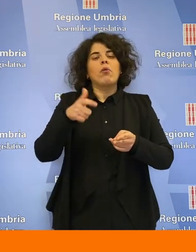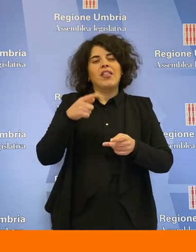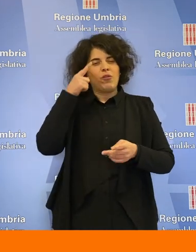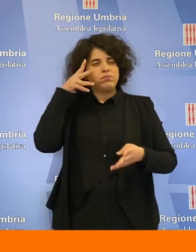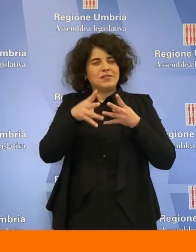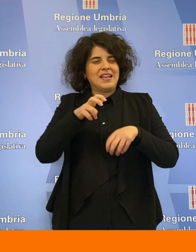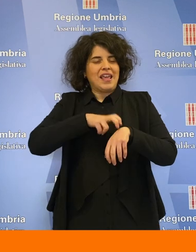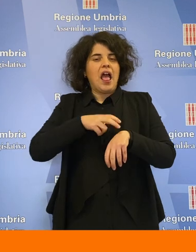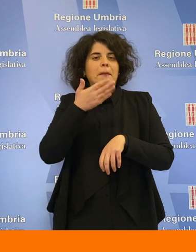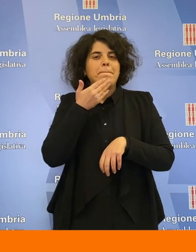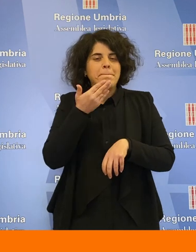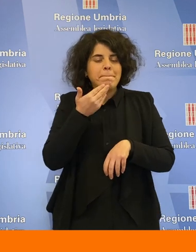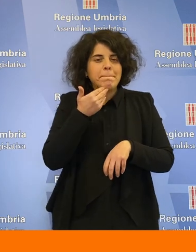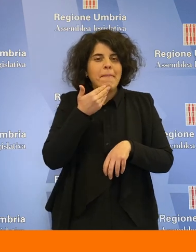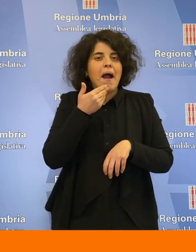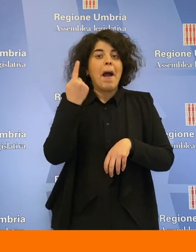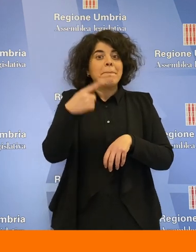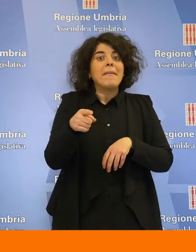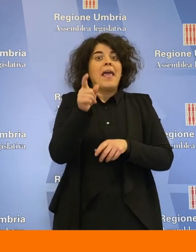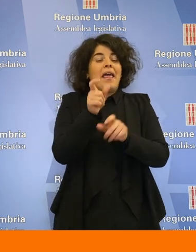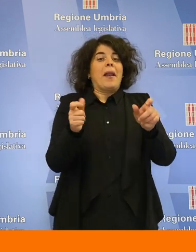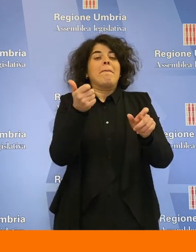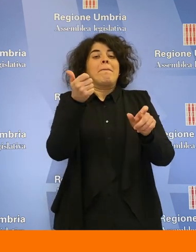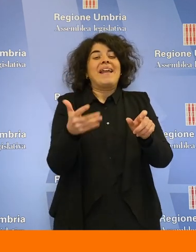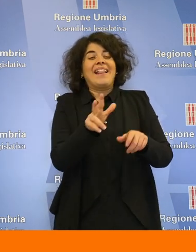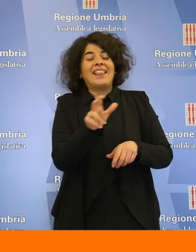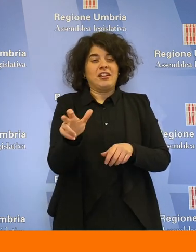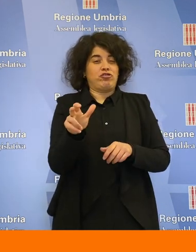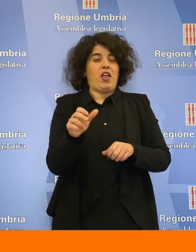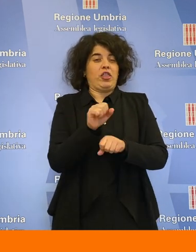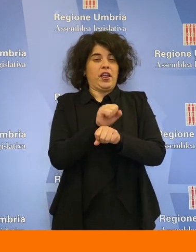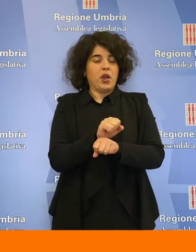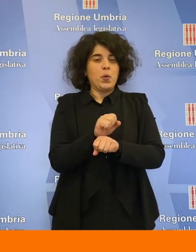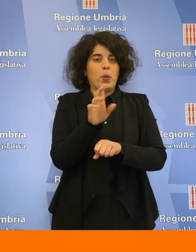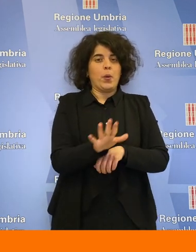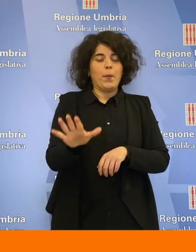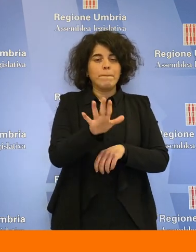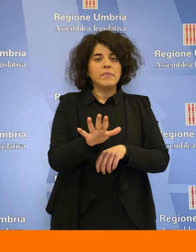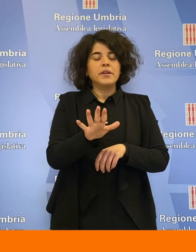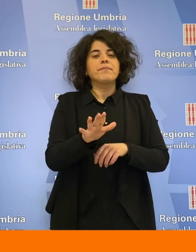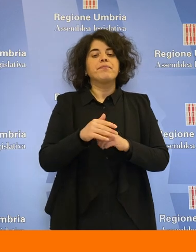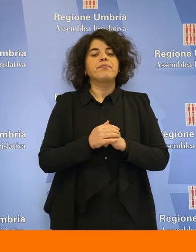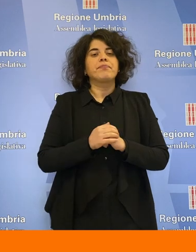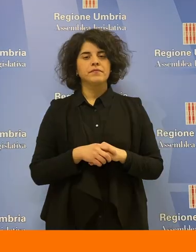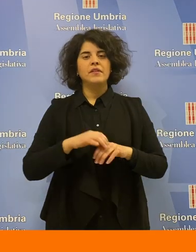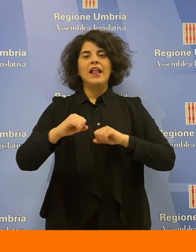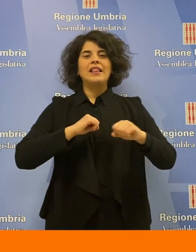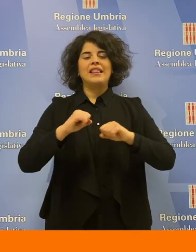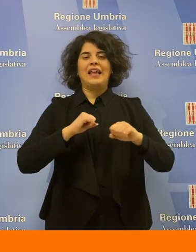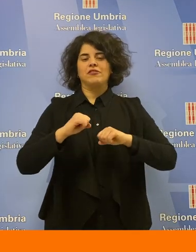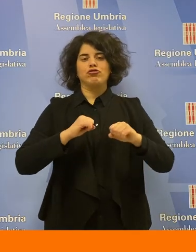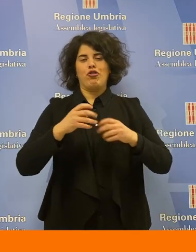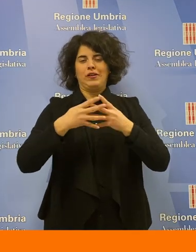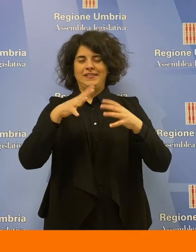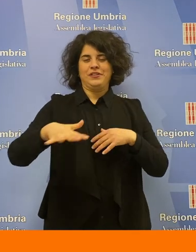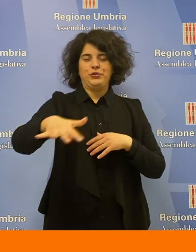umbri. I direttori degli istituti detentivi hanno messo in evidenza la carenza di personale sia di polizia che sanitario, due fattori